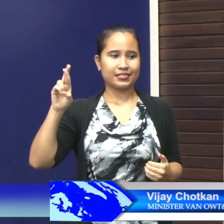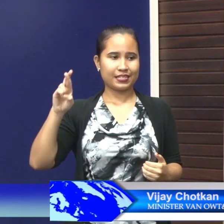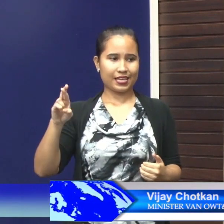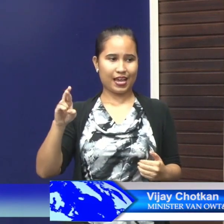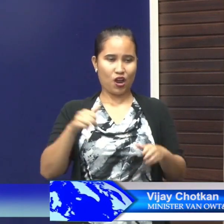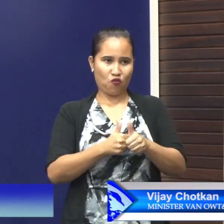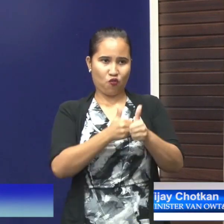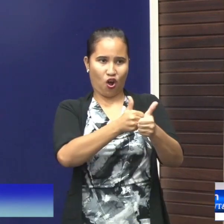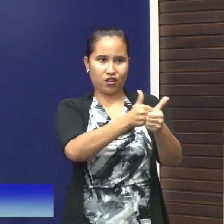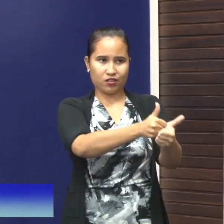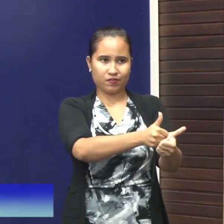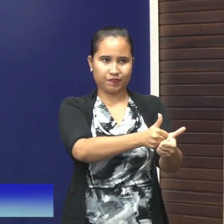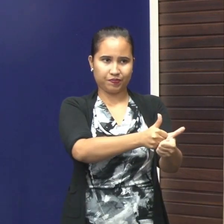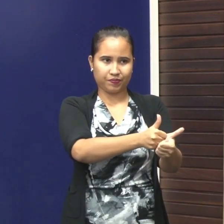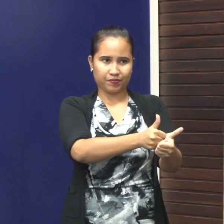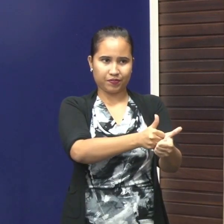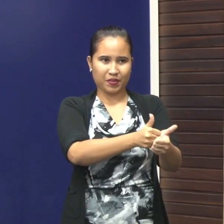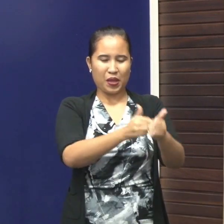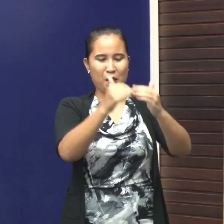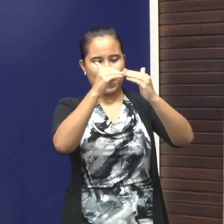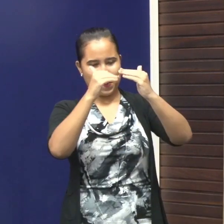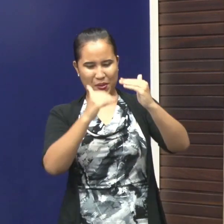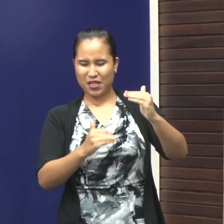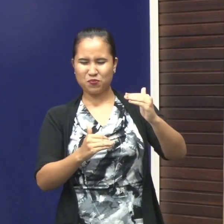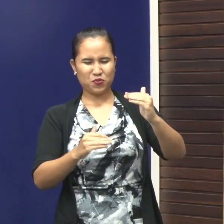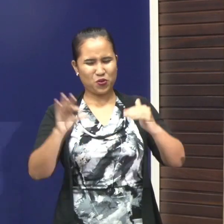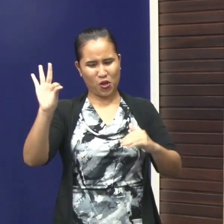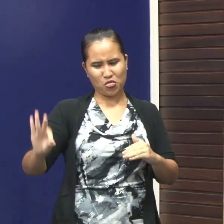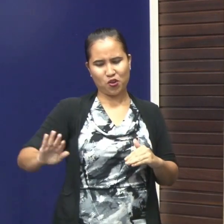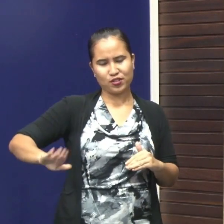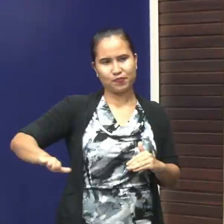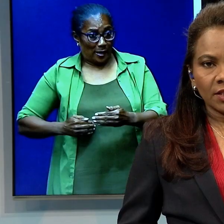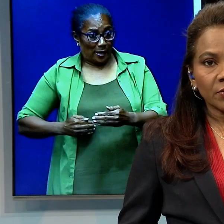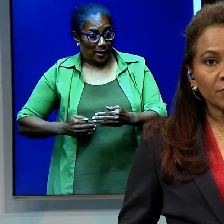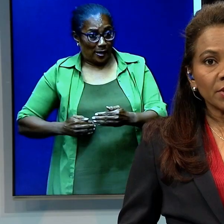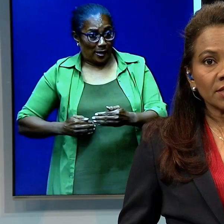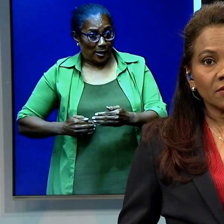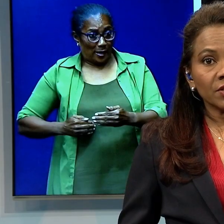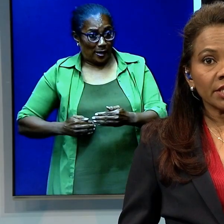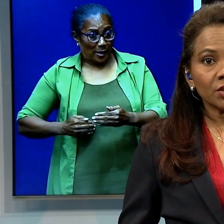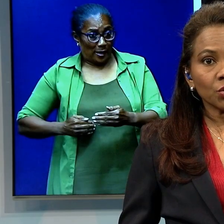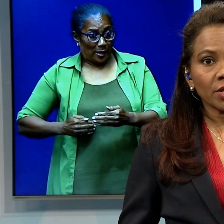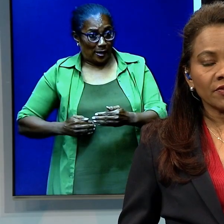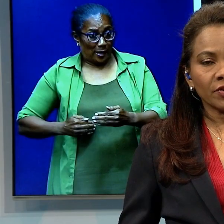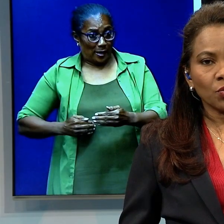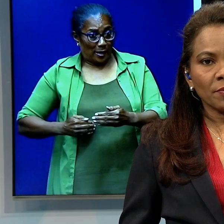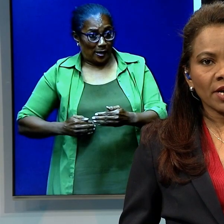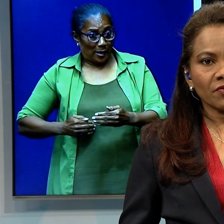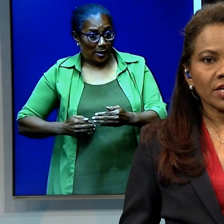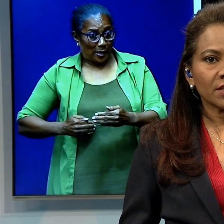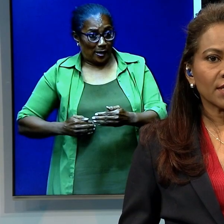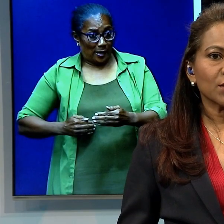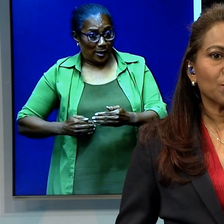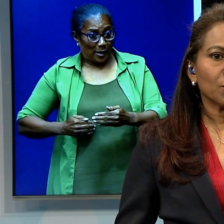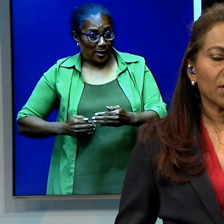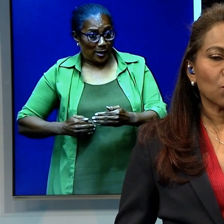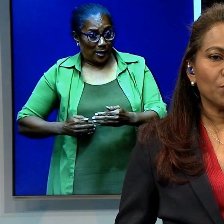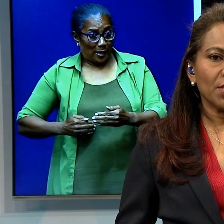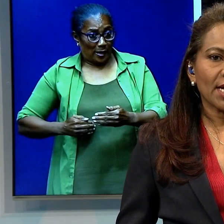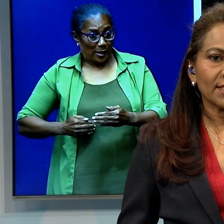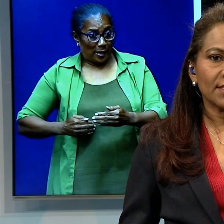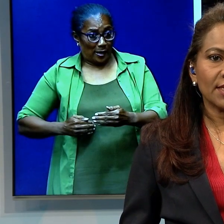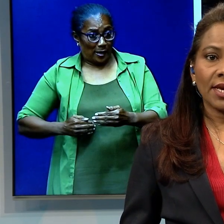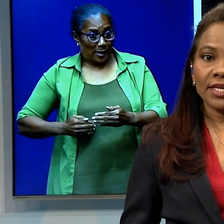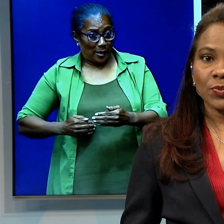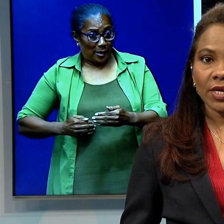en zo min mogelijk van huis te zijn, maar dat ze thuis blijven. Dat was minister Vijay Tjotkan van Openbare Werken Transport en